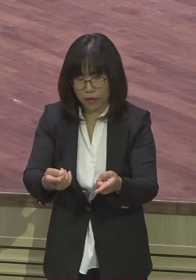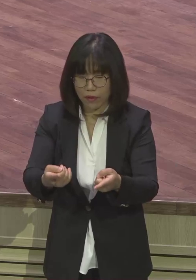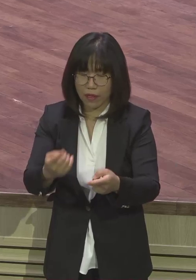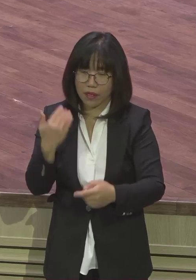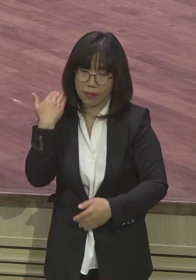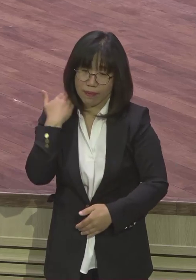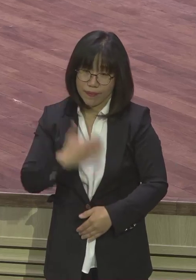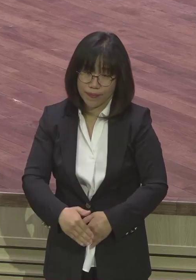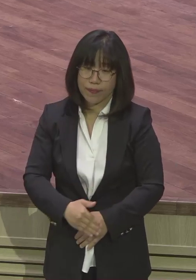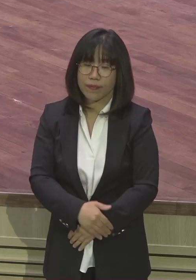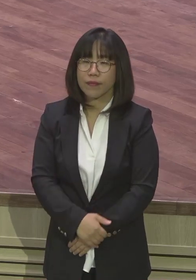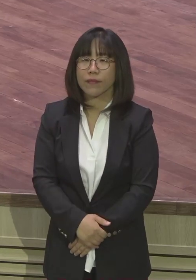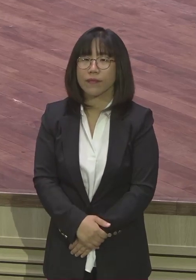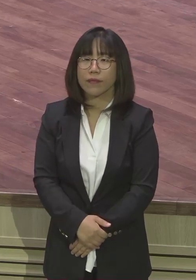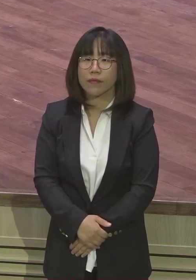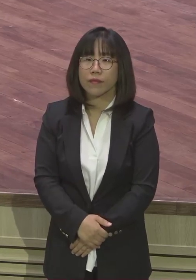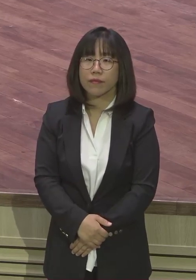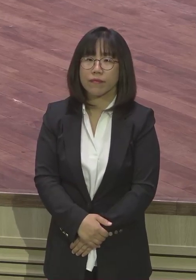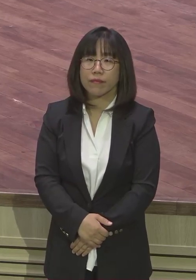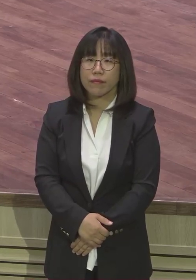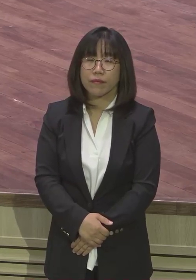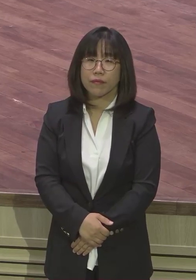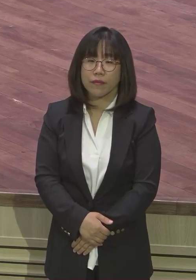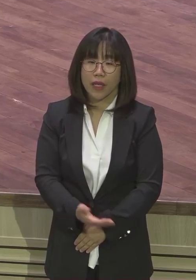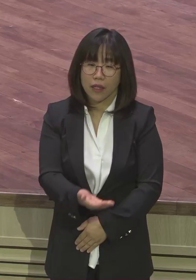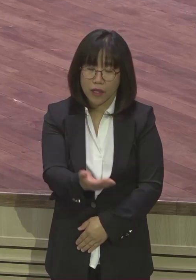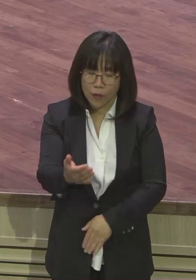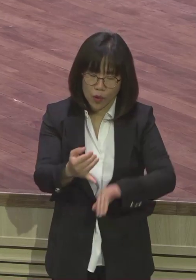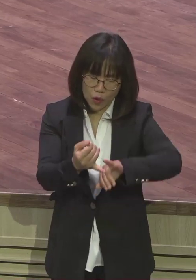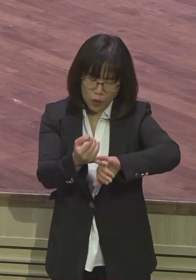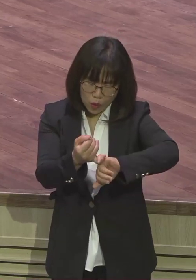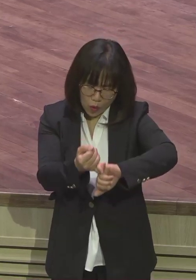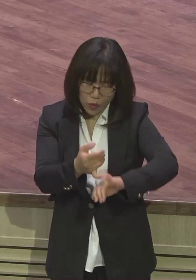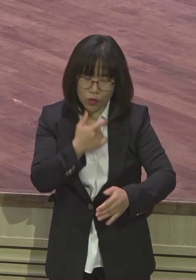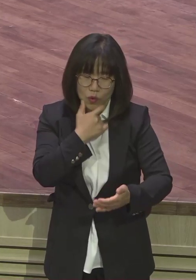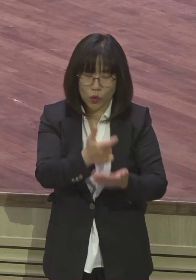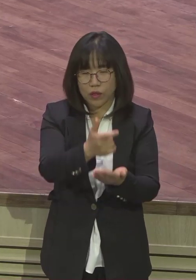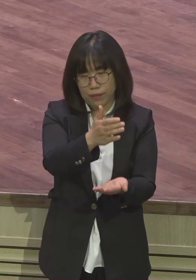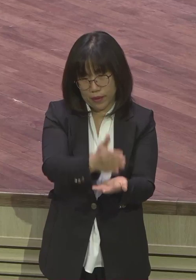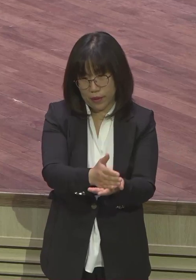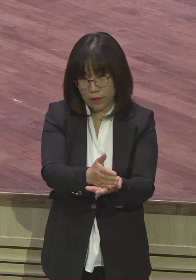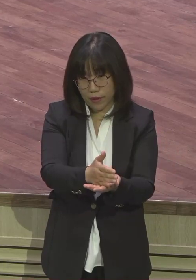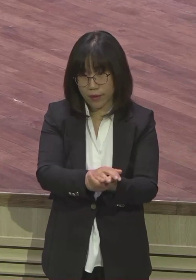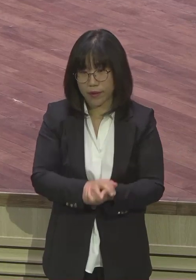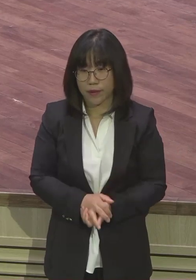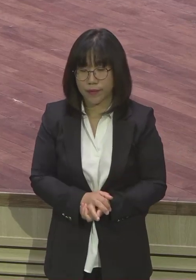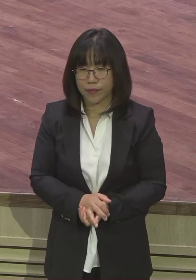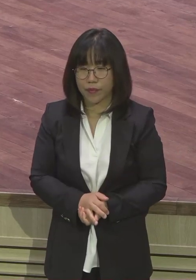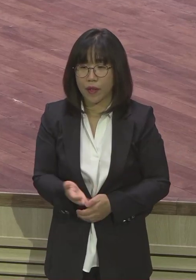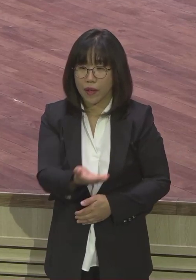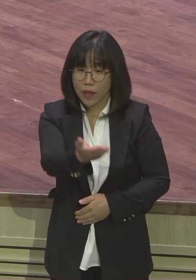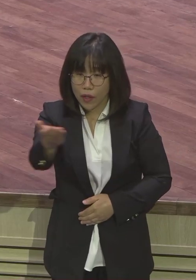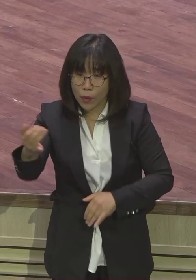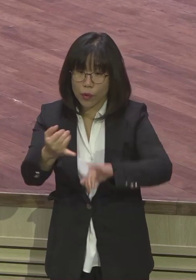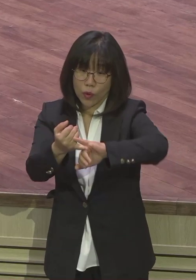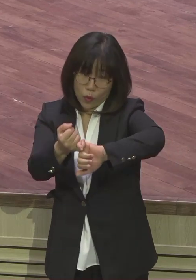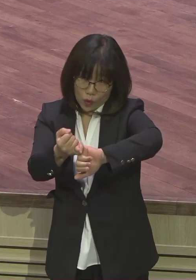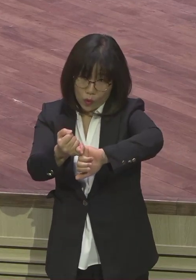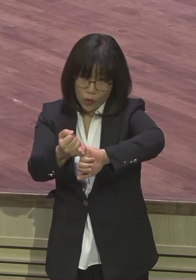정말 영적으로 여러분 속지 마시기 바랍니다. 영계자 성도들은요. 야곱의 관계 회복을